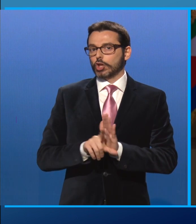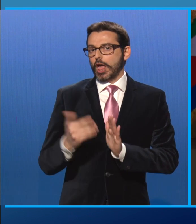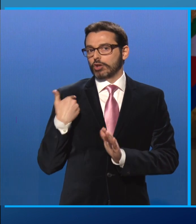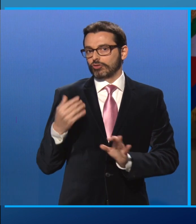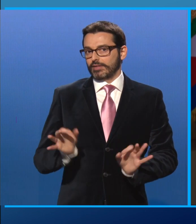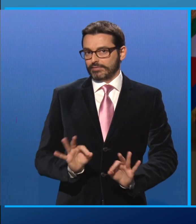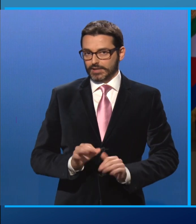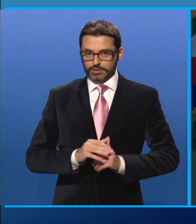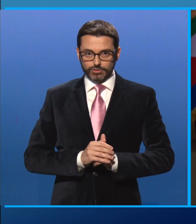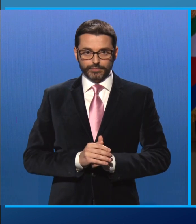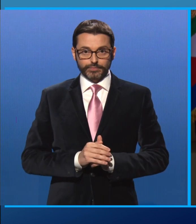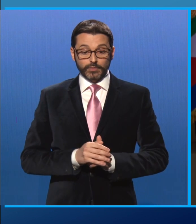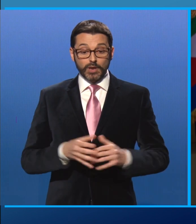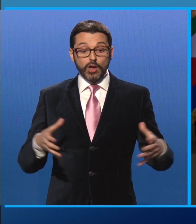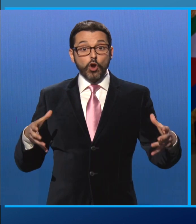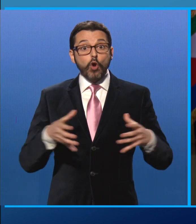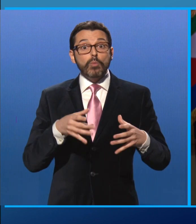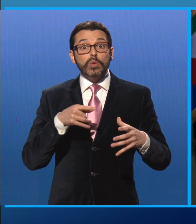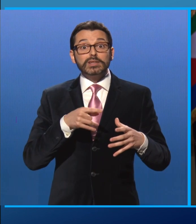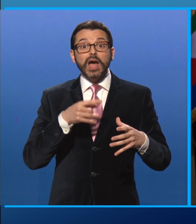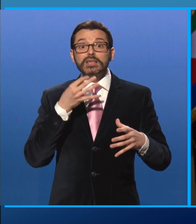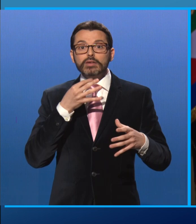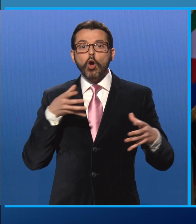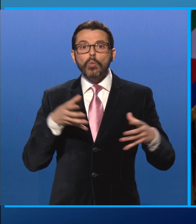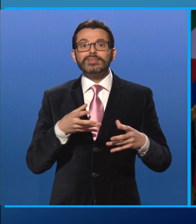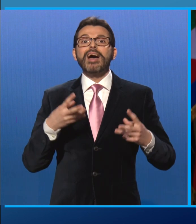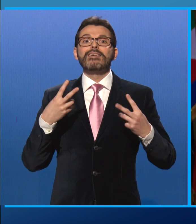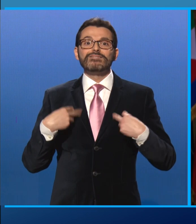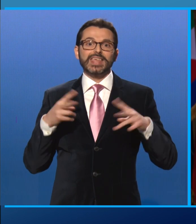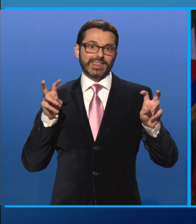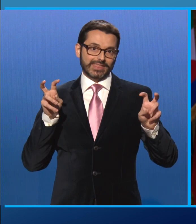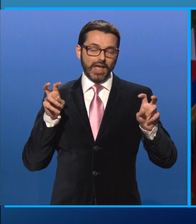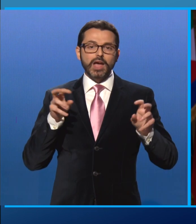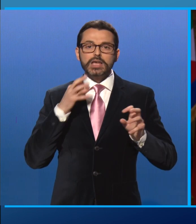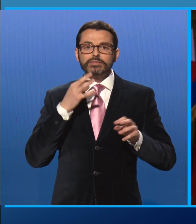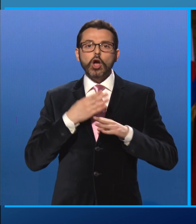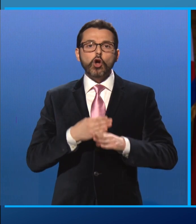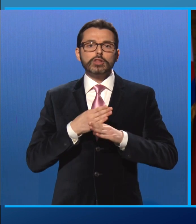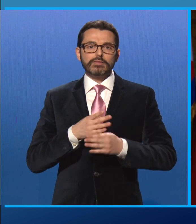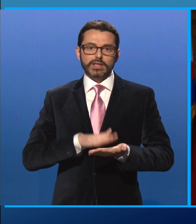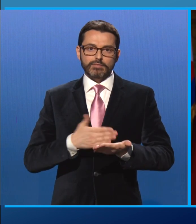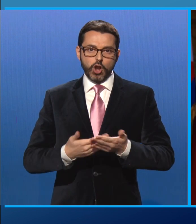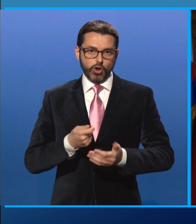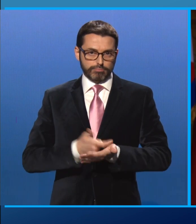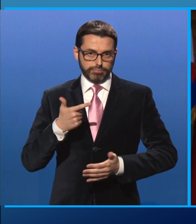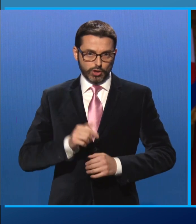Essere comunità di vita significa condividere alcuni valori fondamentali. Questi vanno